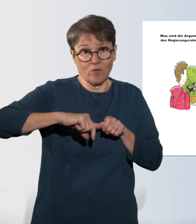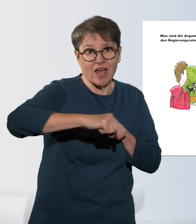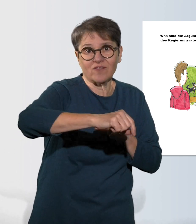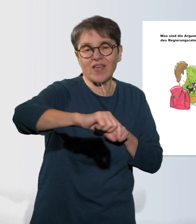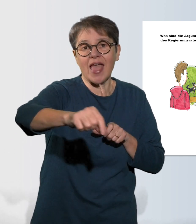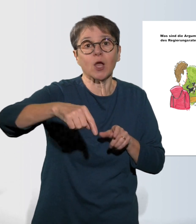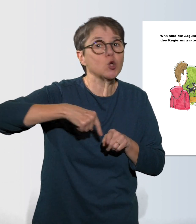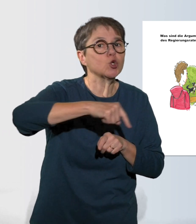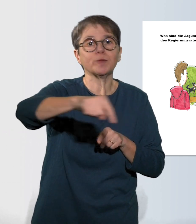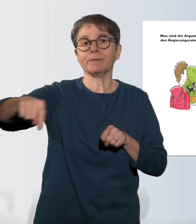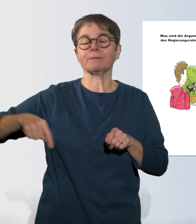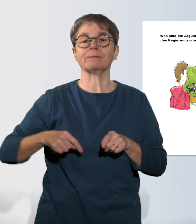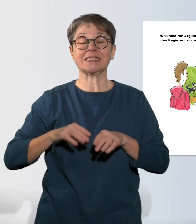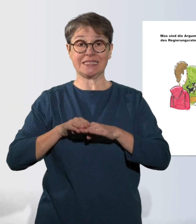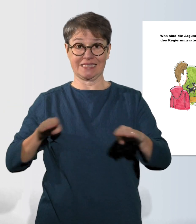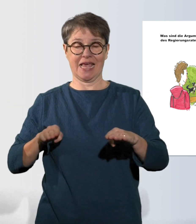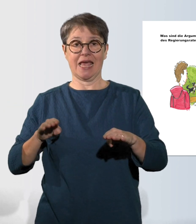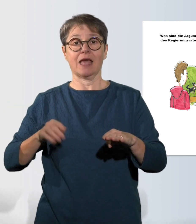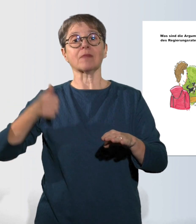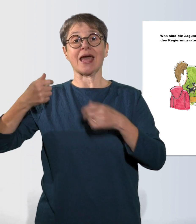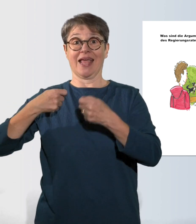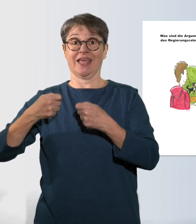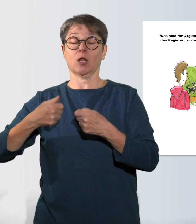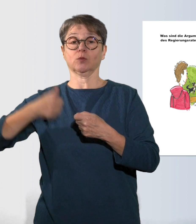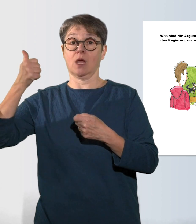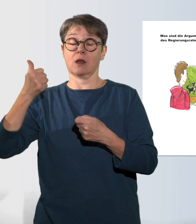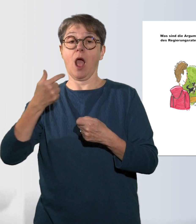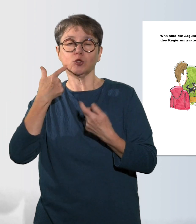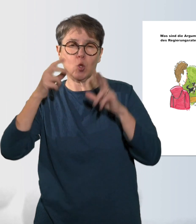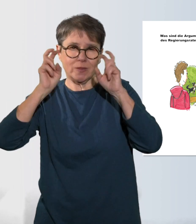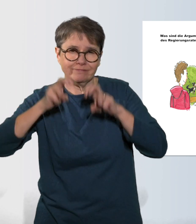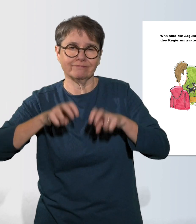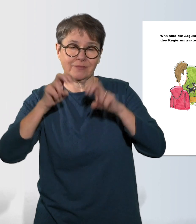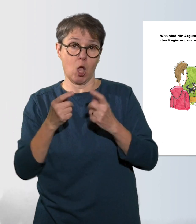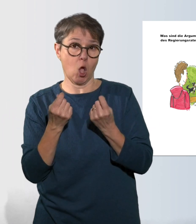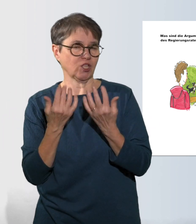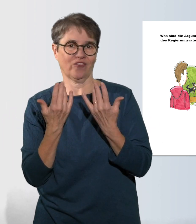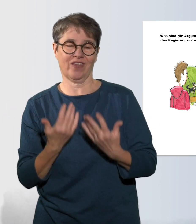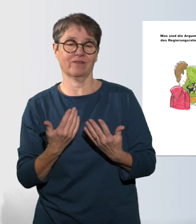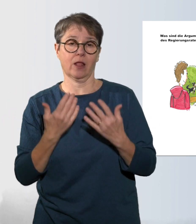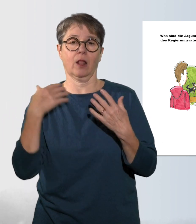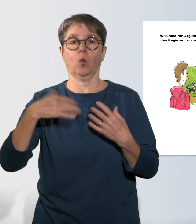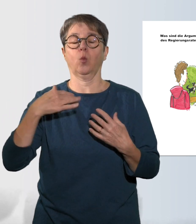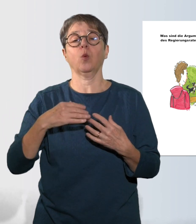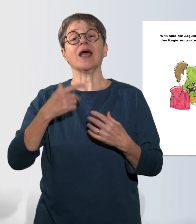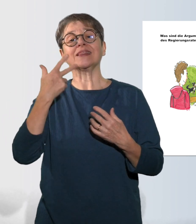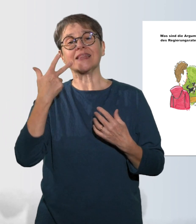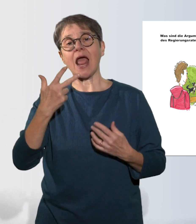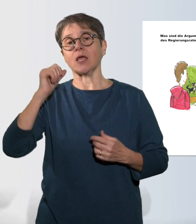Regierungsrat, gestutzt auf ein Gutachten, von unverhältnismäßig hohen Kosten im Umfang von 350 bis